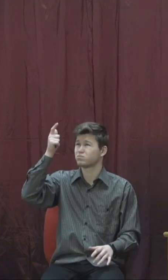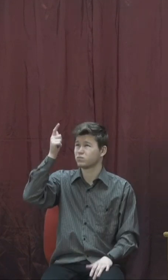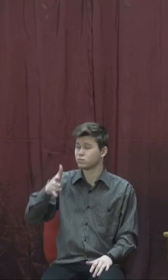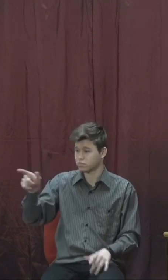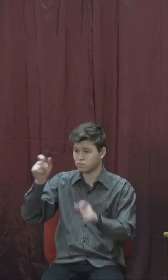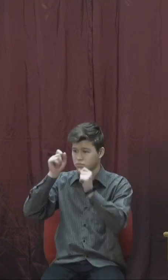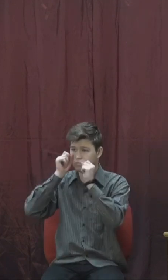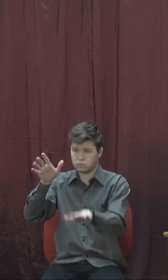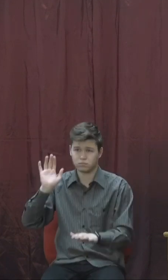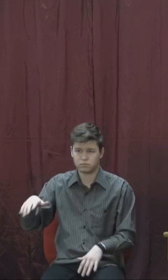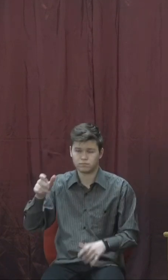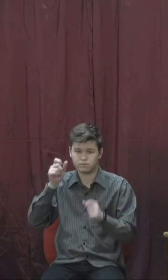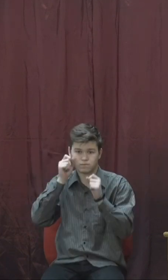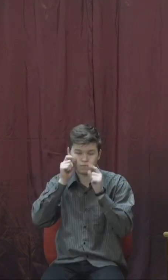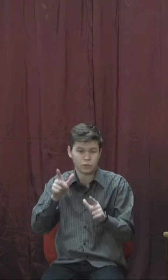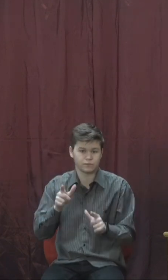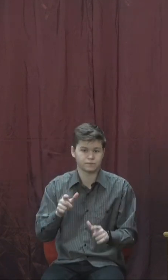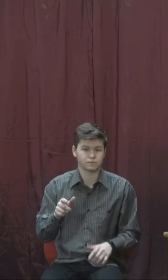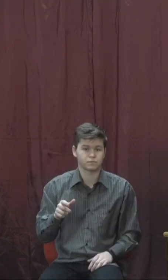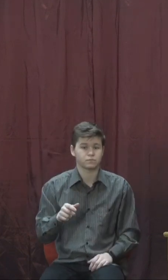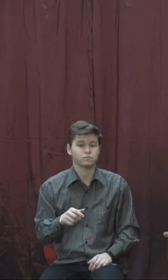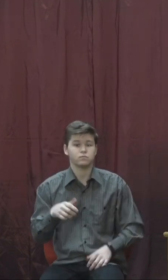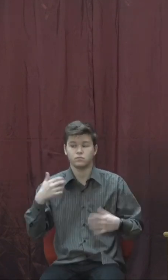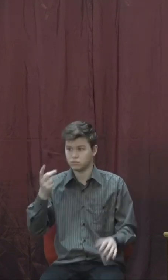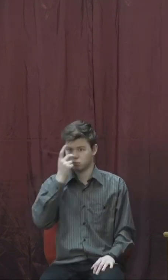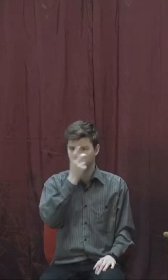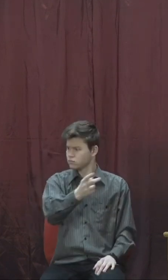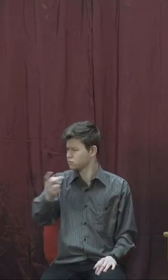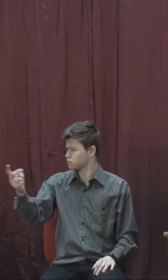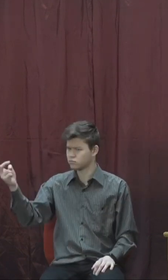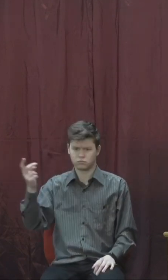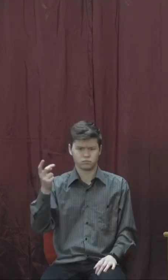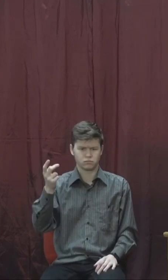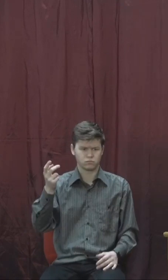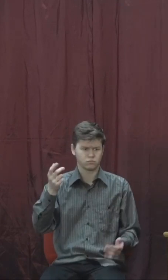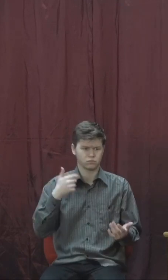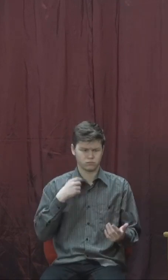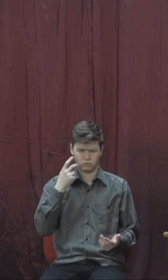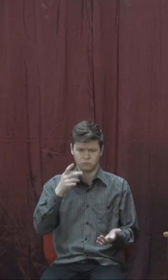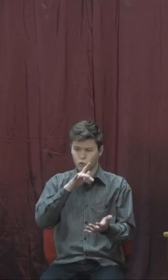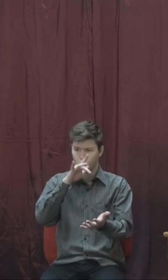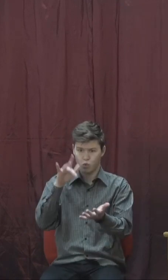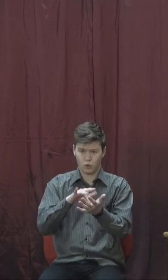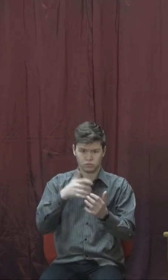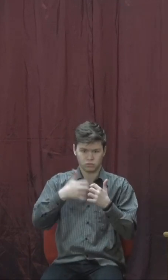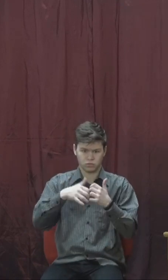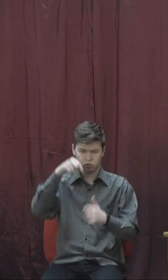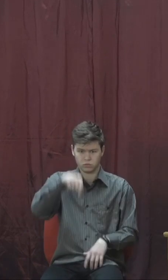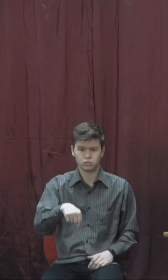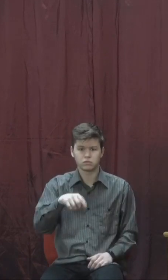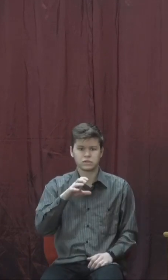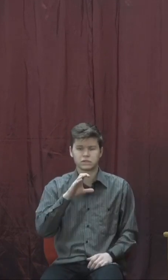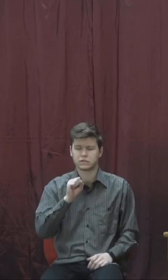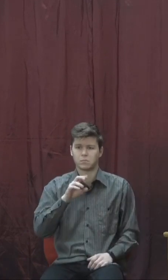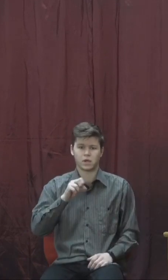і нехай вони побачать. І Господь відкрив їхні очі, і вони побачили, аж ось вони в середині Самарії. І